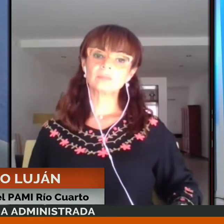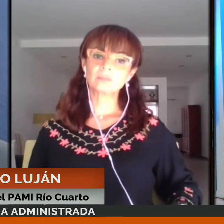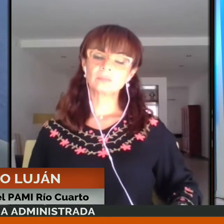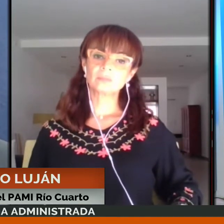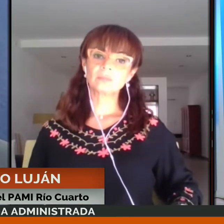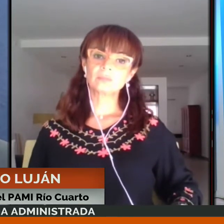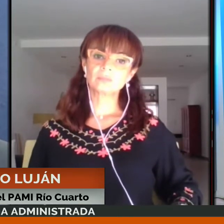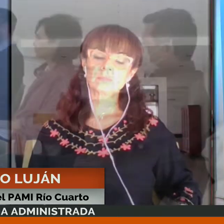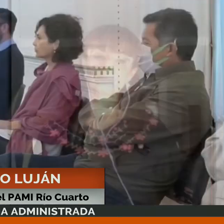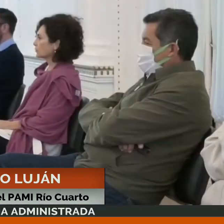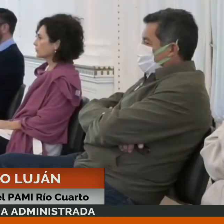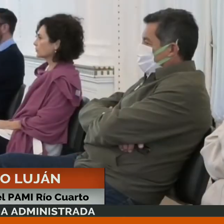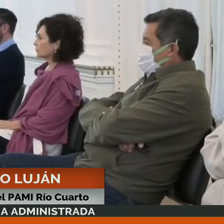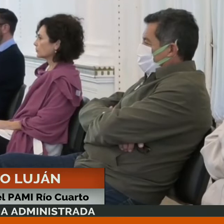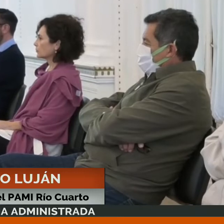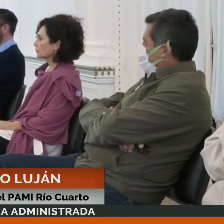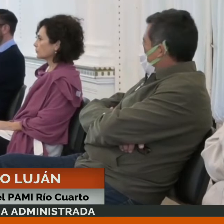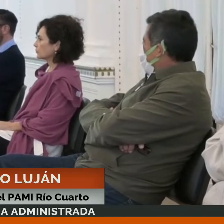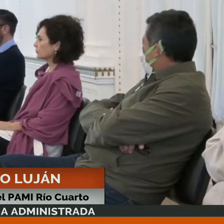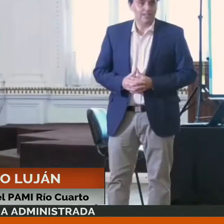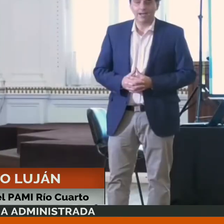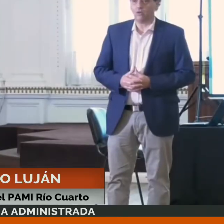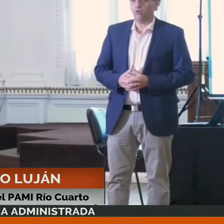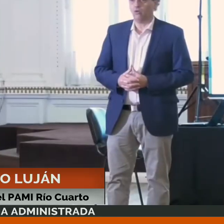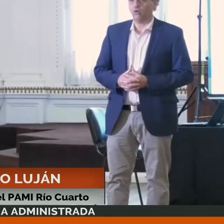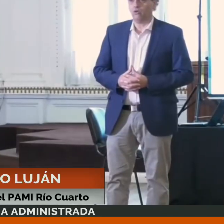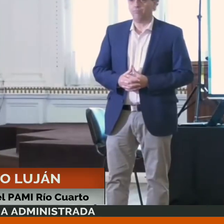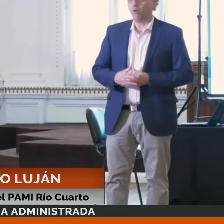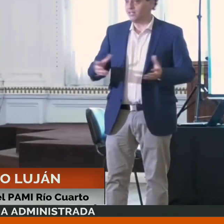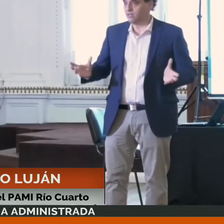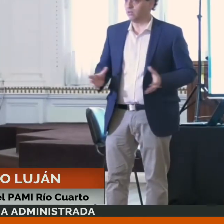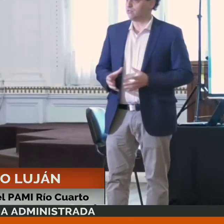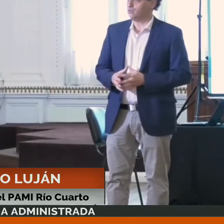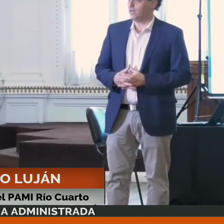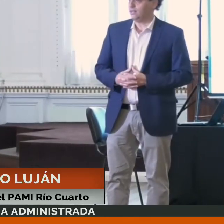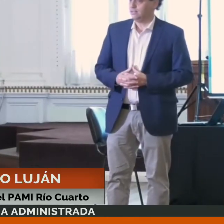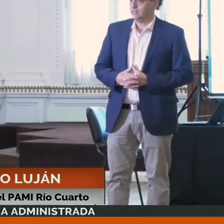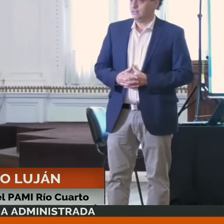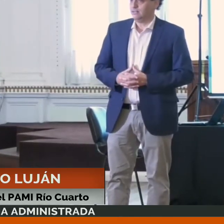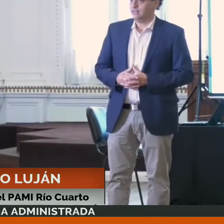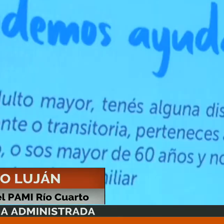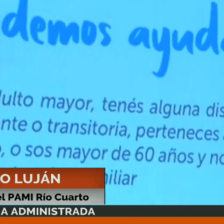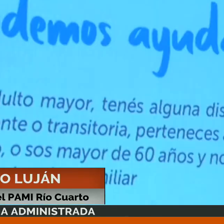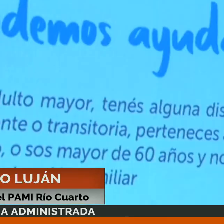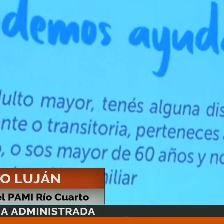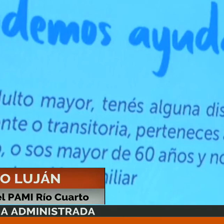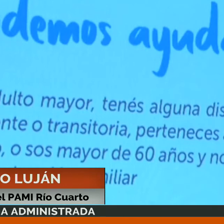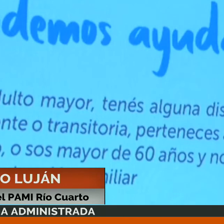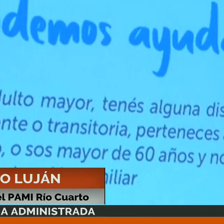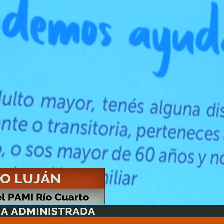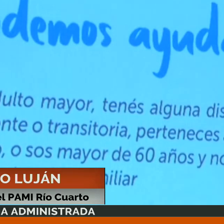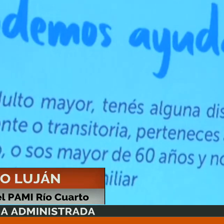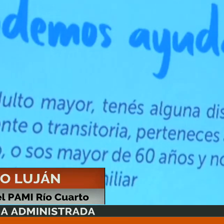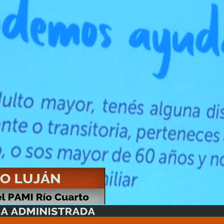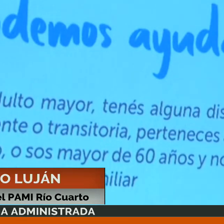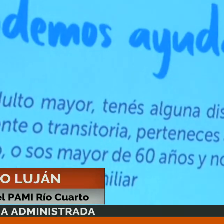marcha atrás. Pero, ¿qué estrategias está adoptando el mundo para cuidar la salud de los adultos mayores? Bueno, como